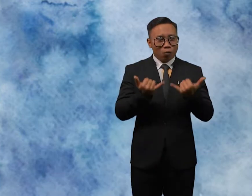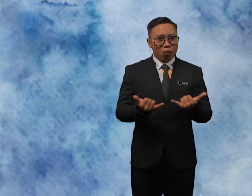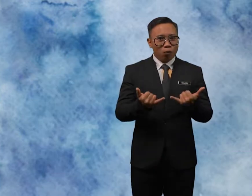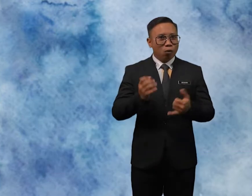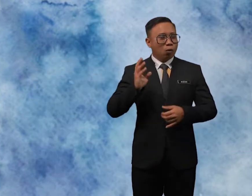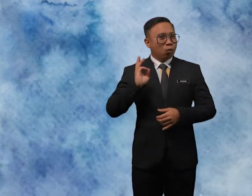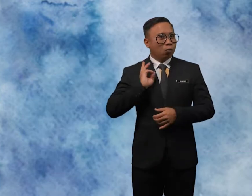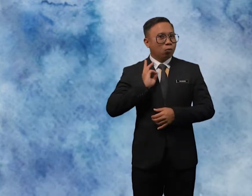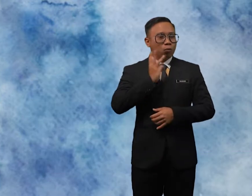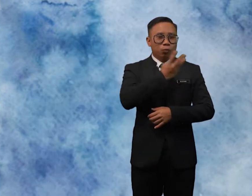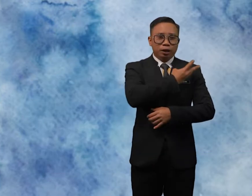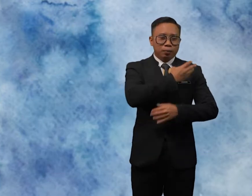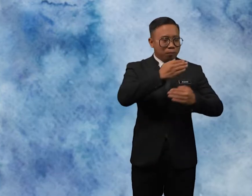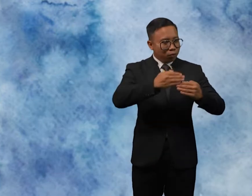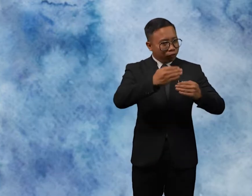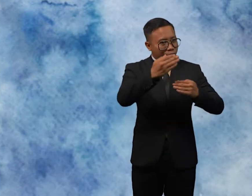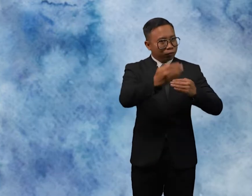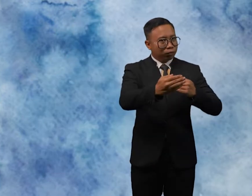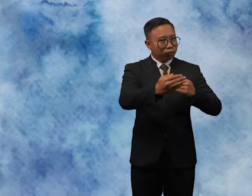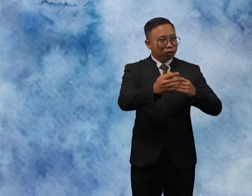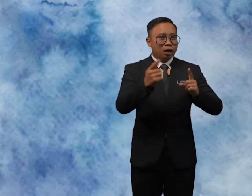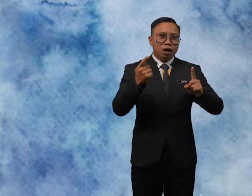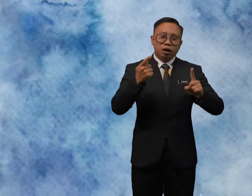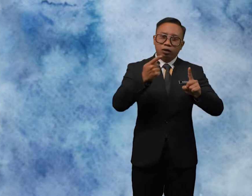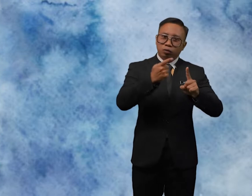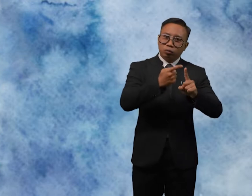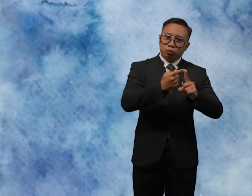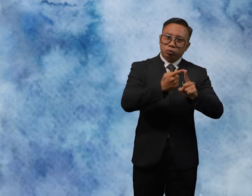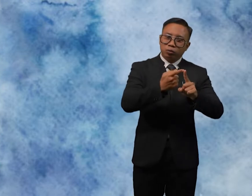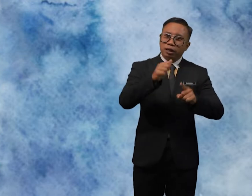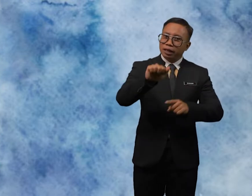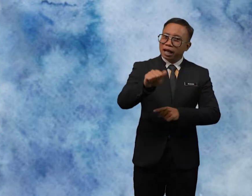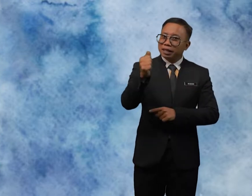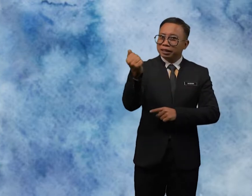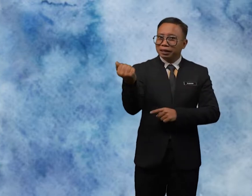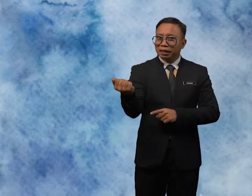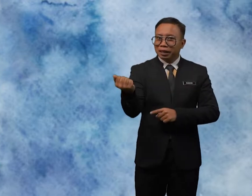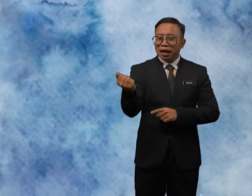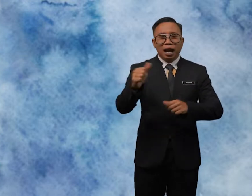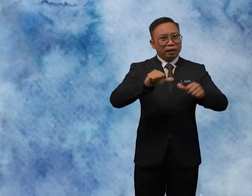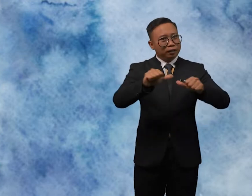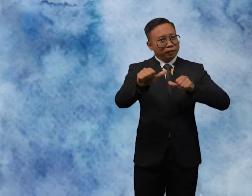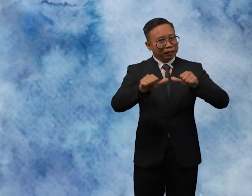We Move To Another Activity Activity